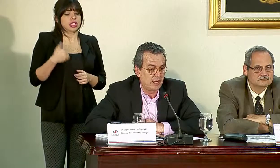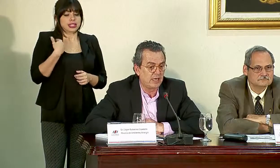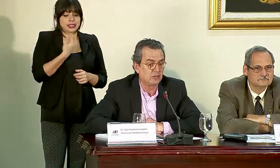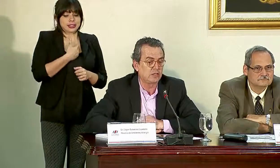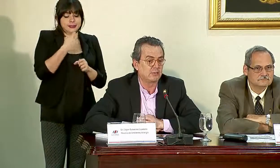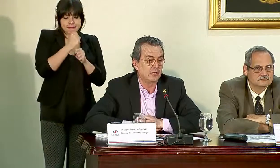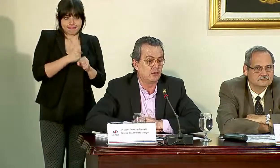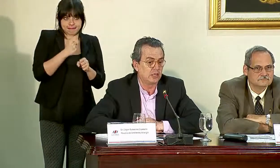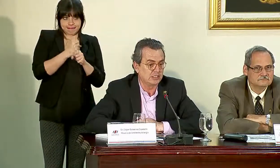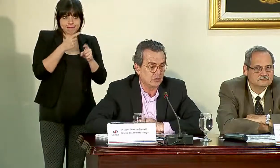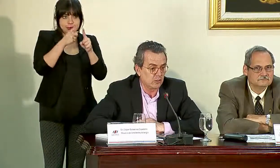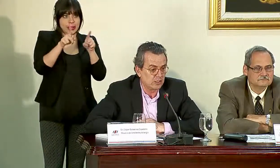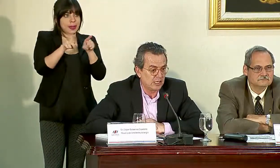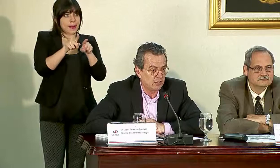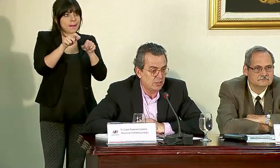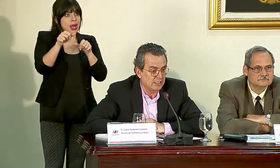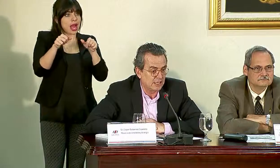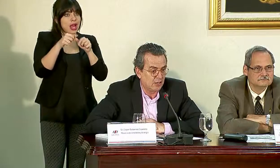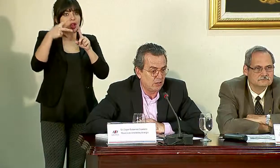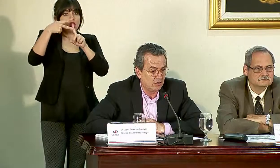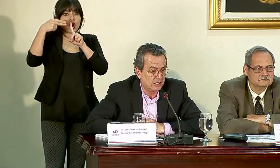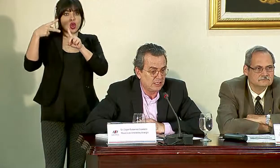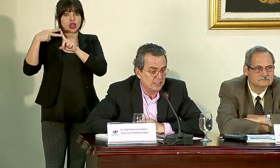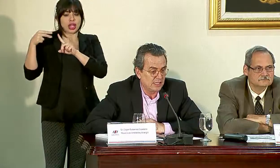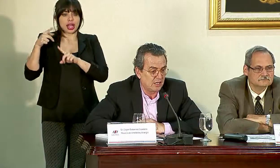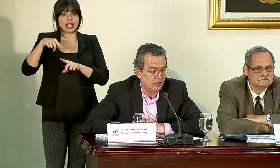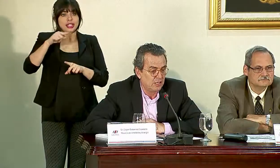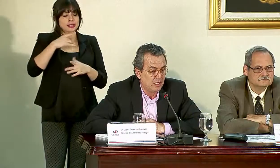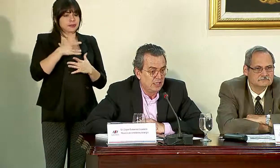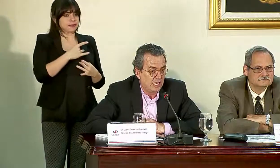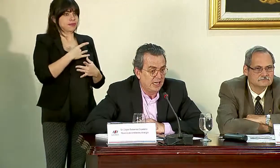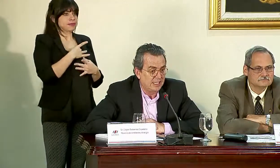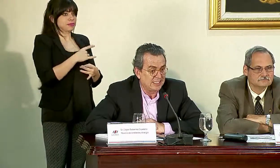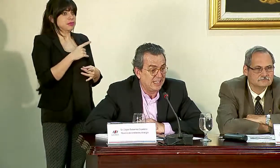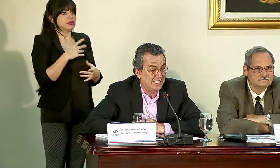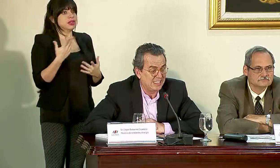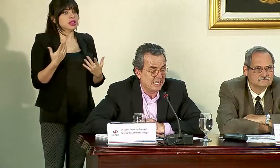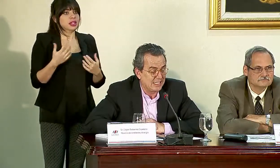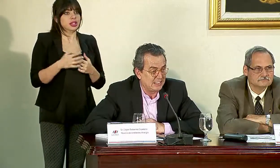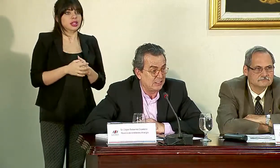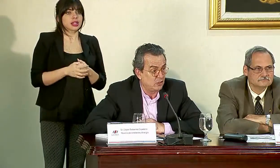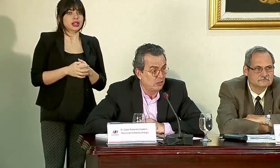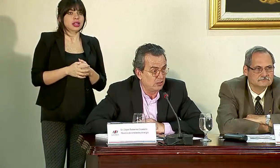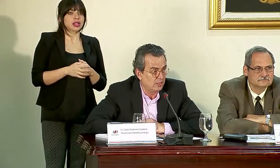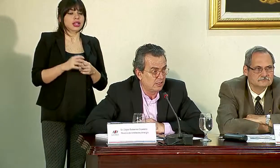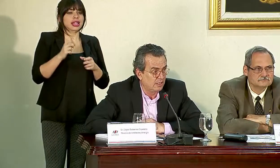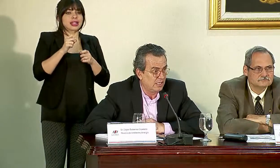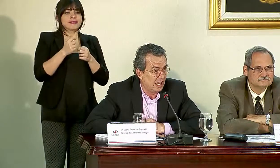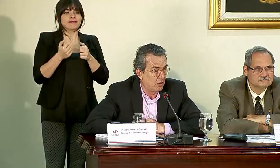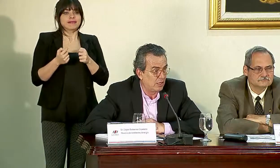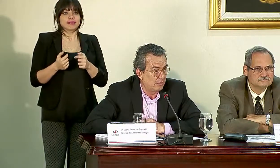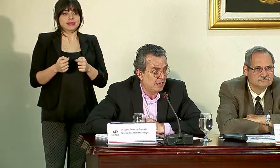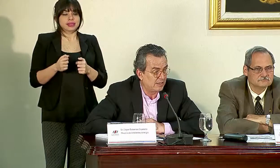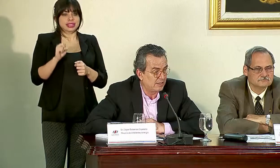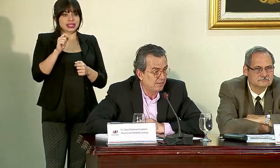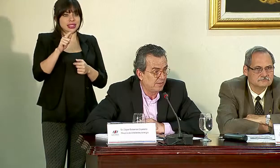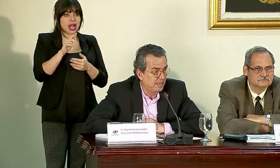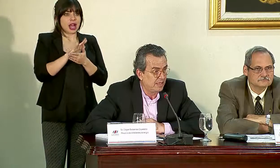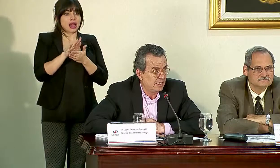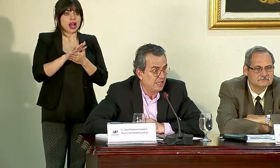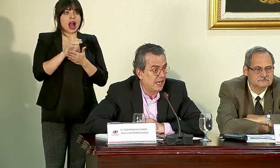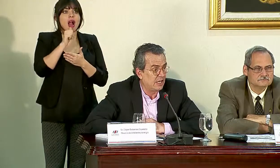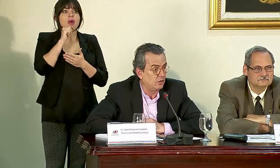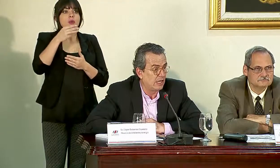Estamos trabajando también con el sector hotelero que ha estado interesado en la desalinización del agua de mar.